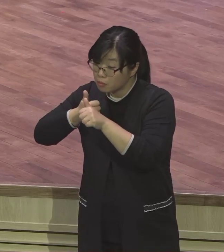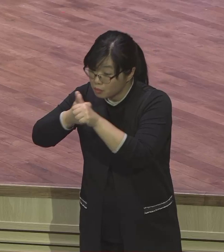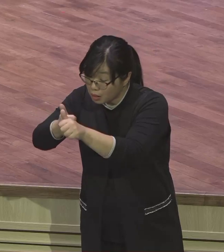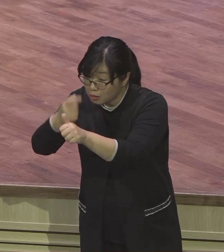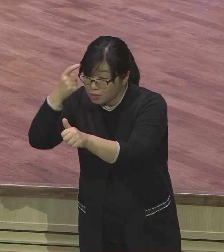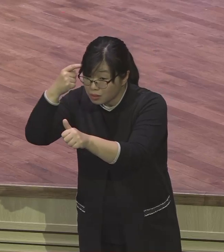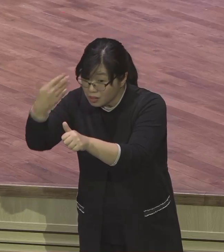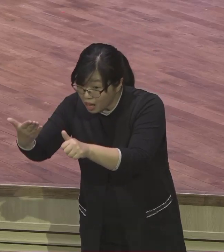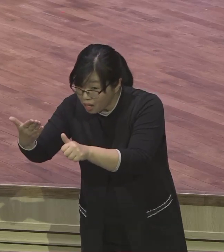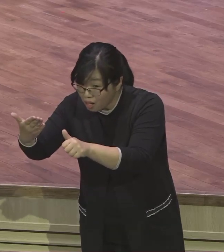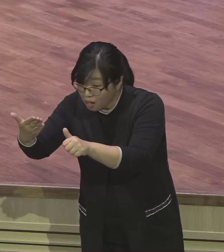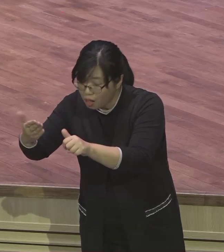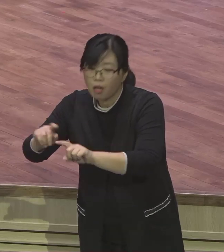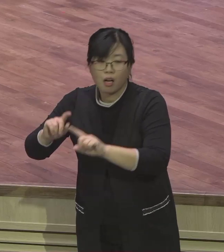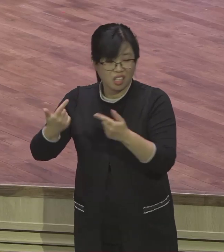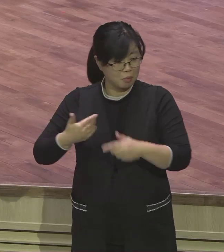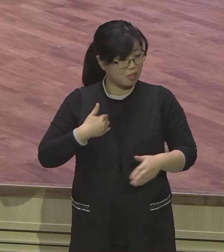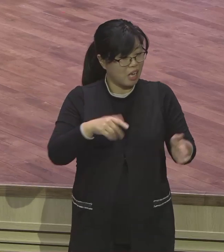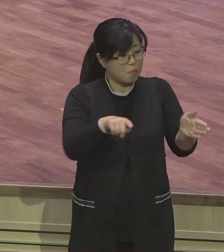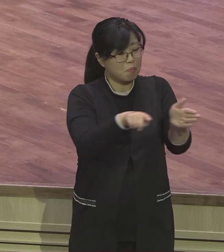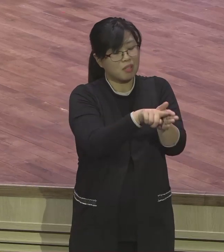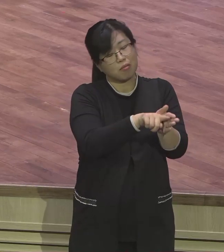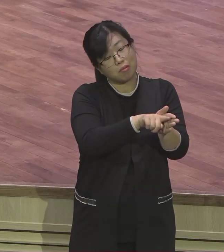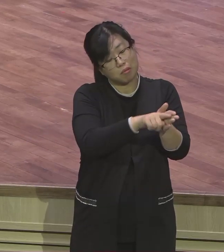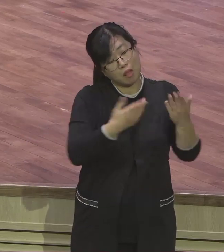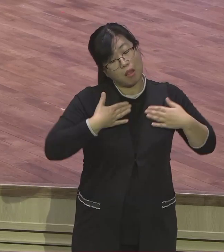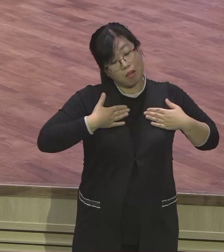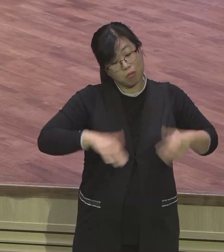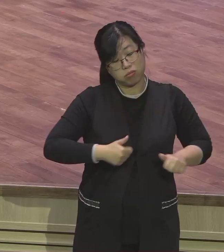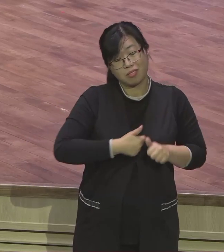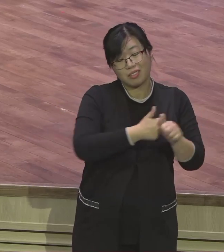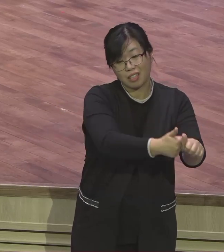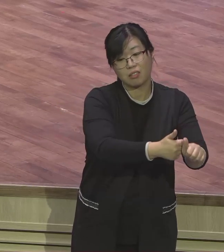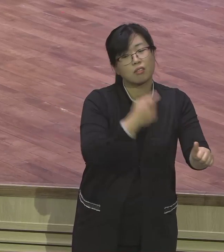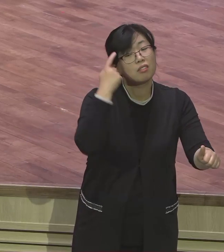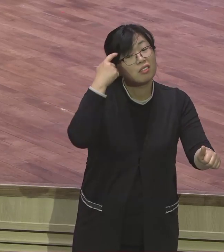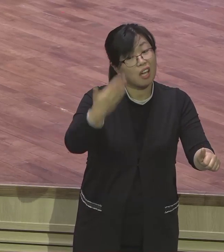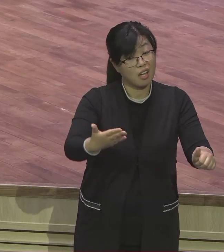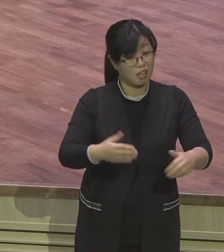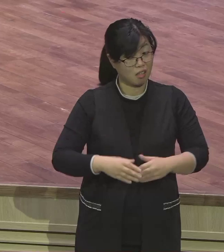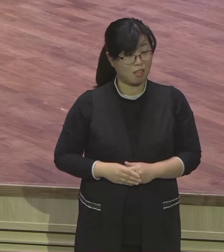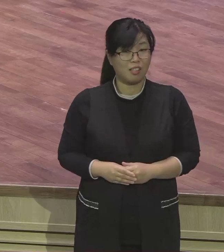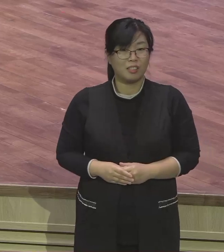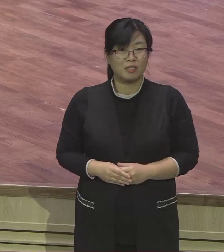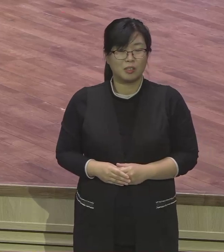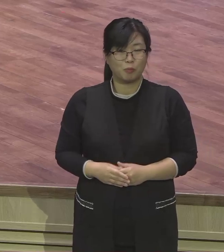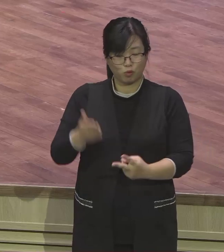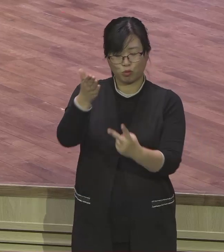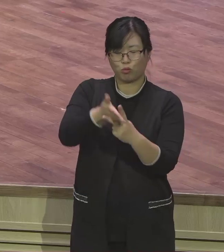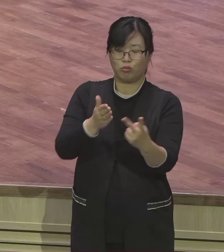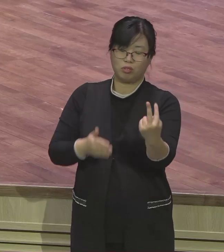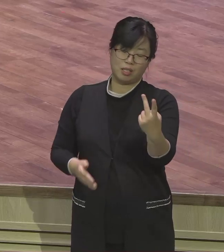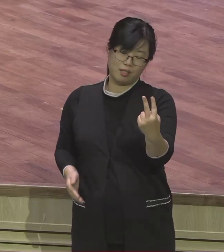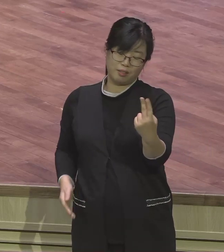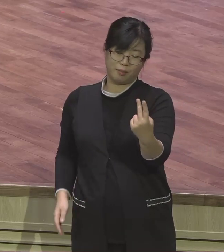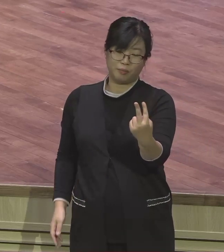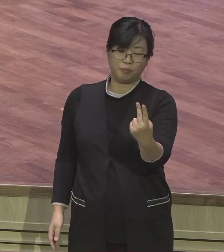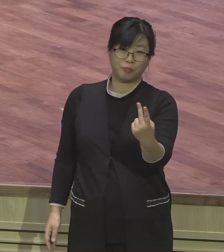말씀에 말씀을 붙잡느냐 아니면 불신앙으로 살아가느냐 하나님의